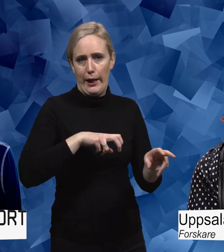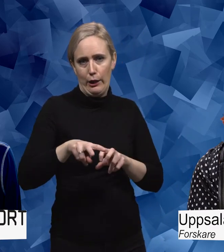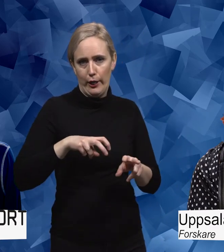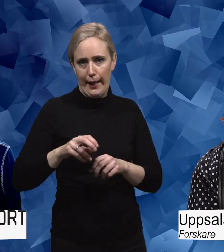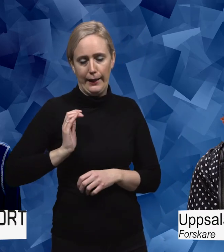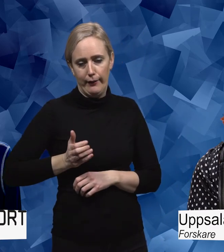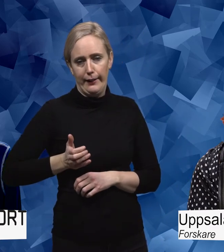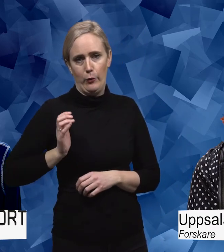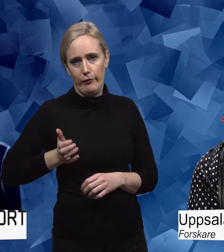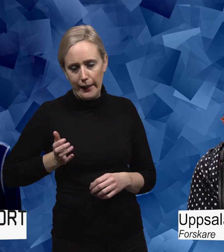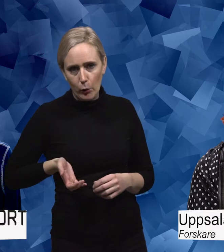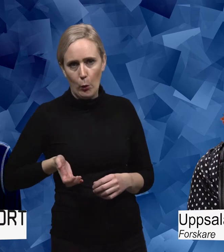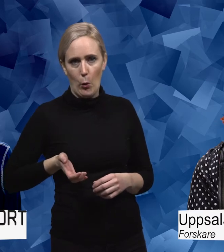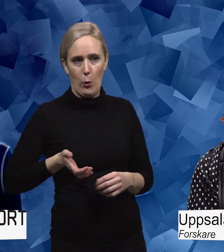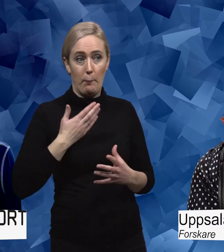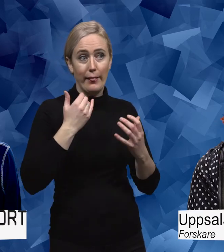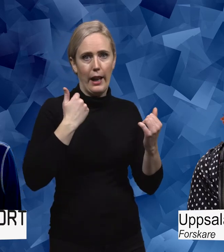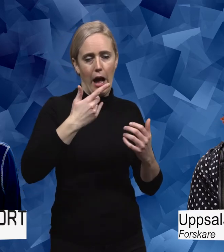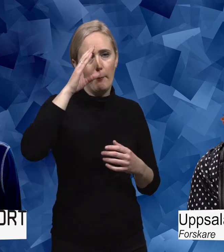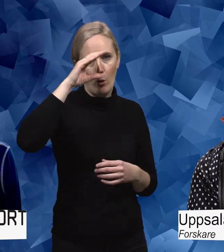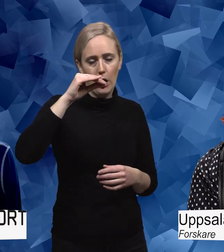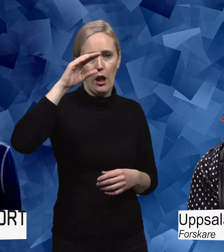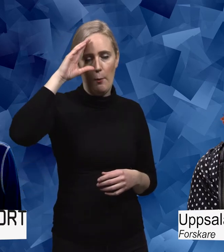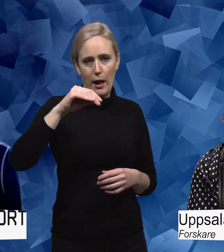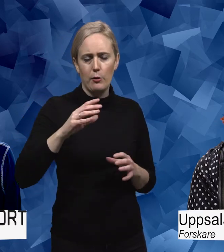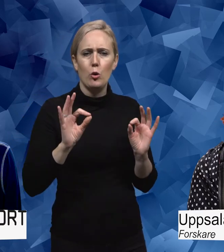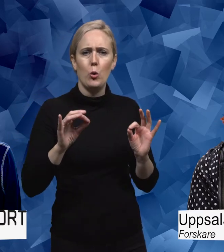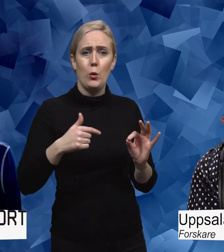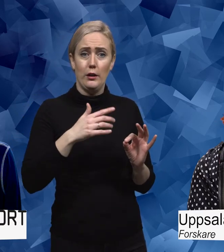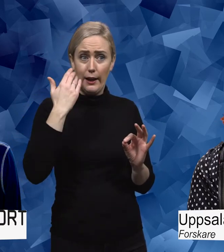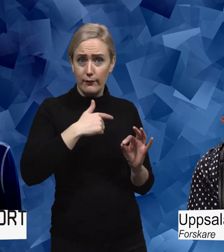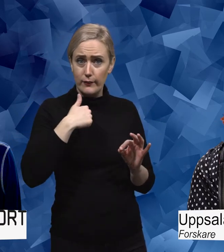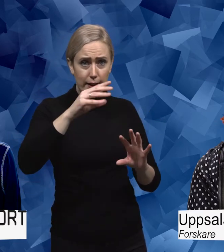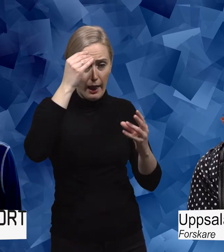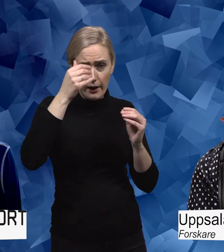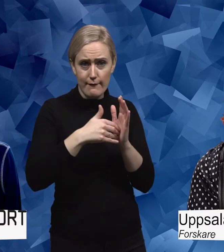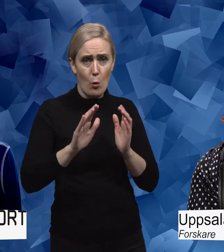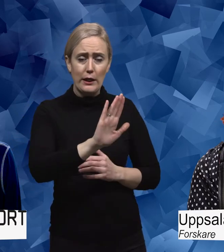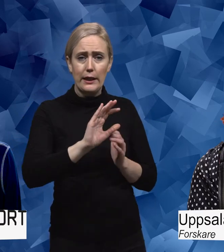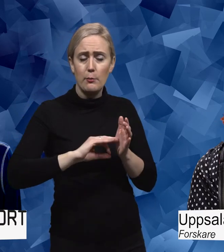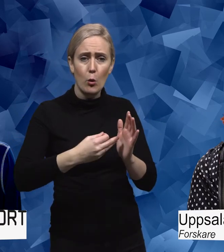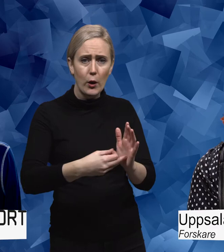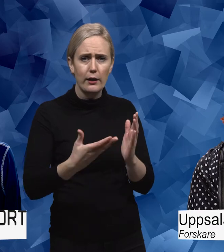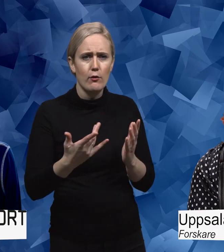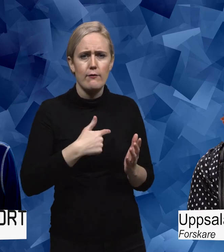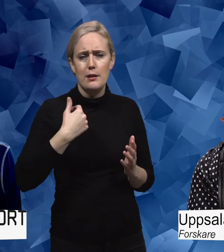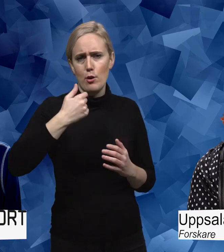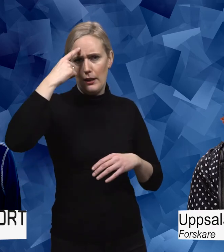och pojkar. Finns det några lärdomar från Spetspatientprojektet som vi kan ta med oss? Vad behöver vi tänka på att ta med oss i vårt fortsatta arbete, Sara?